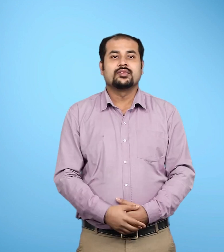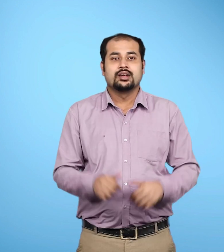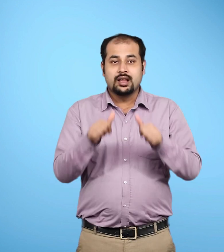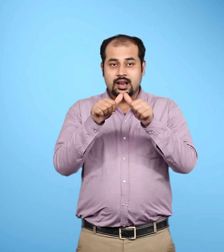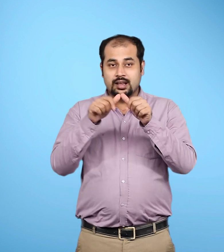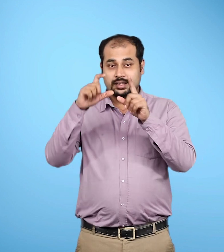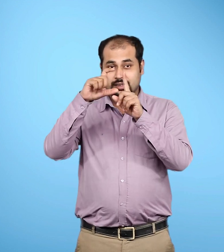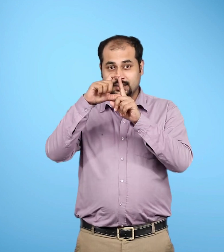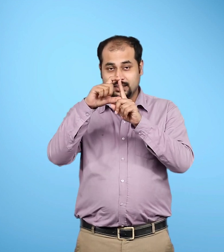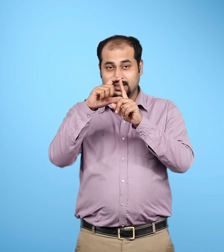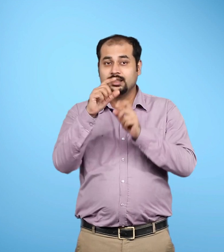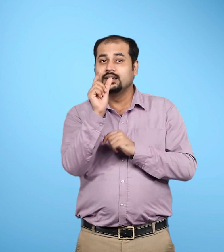एडू सेट इत्यादी है